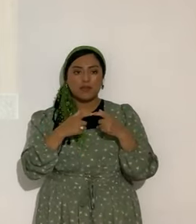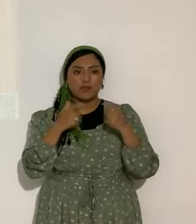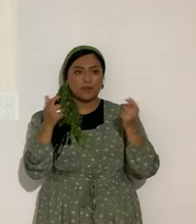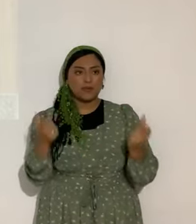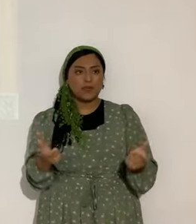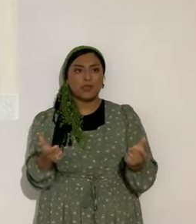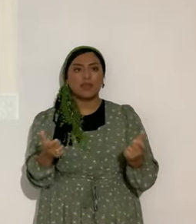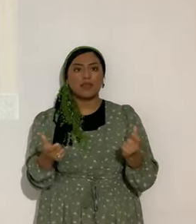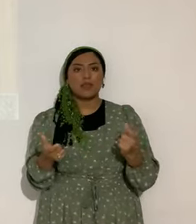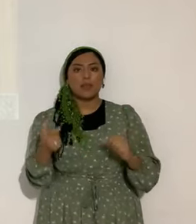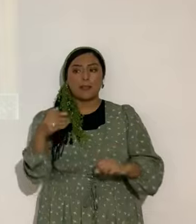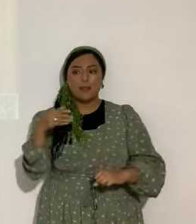depósito de poder.